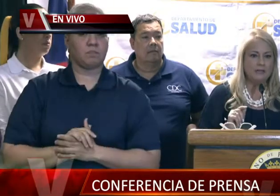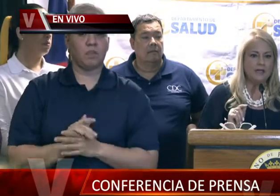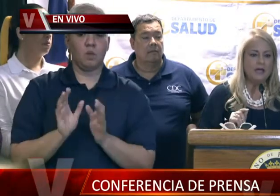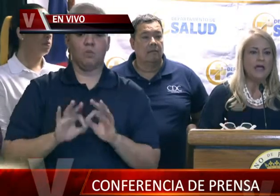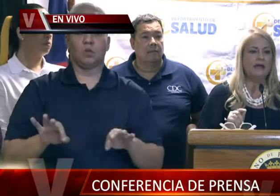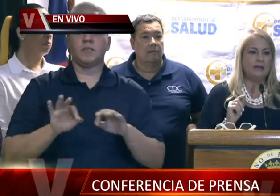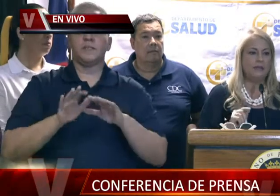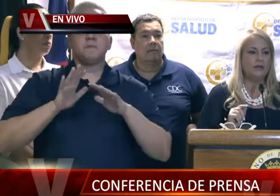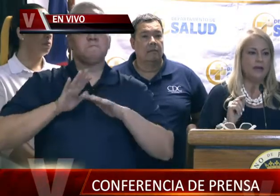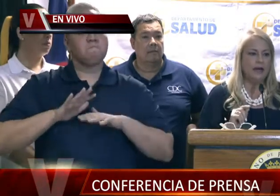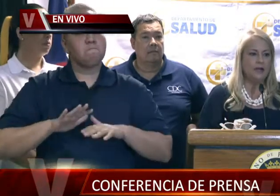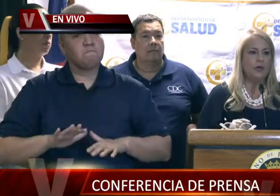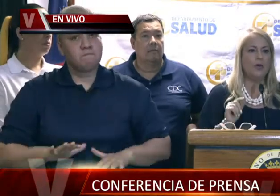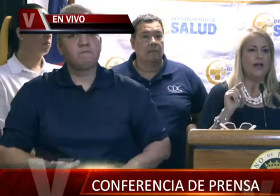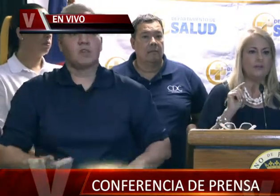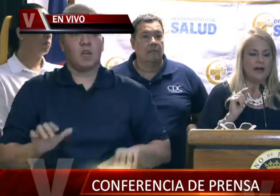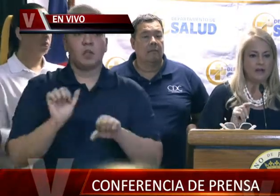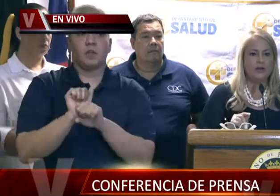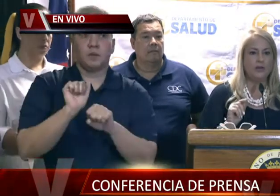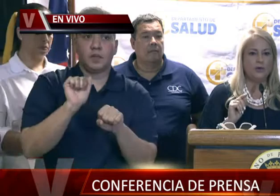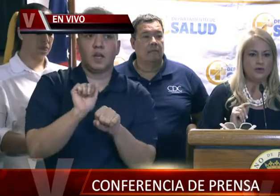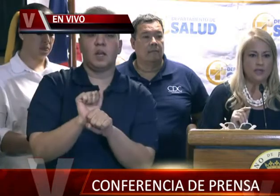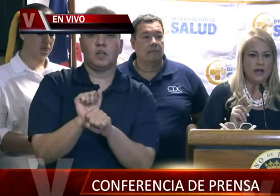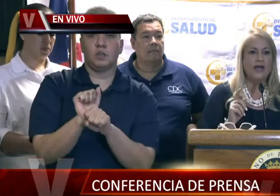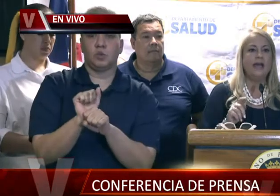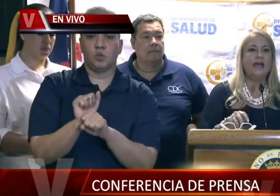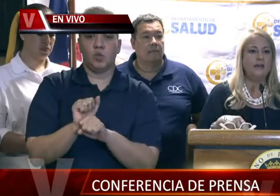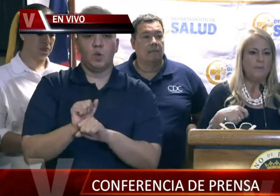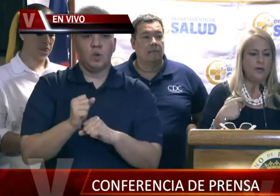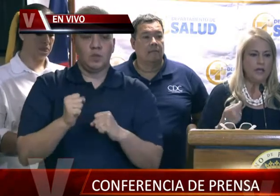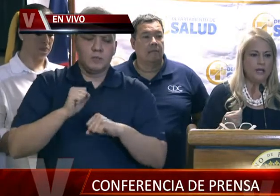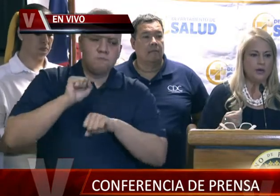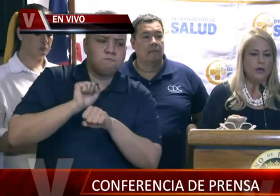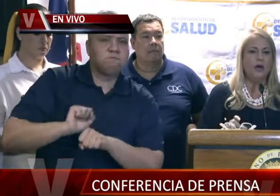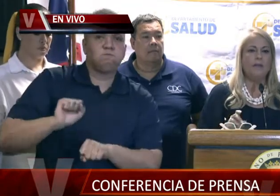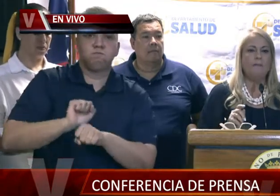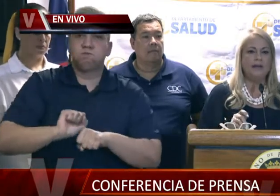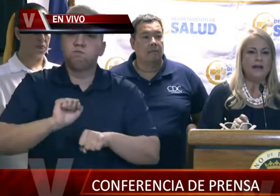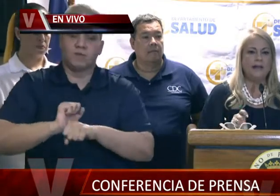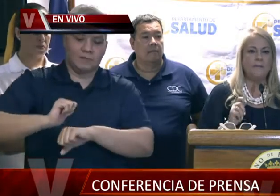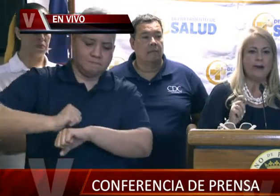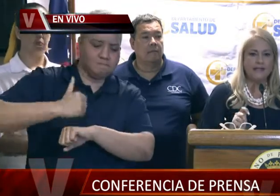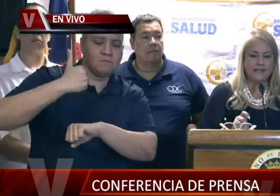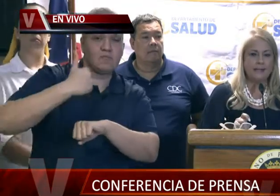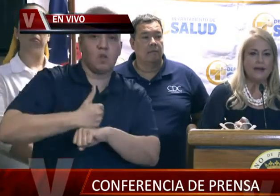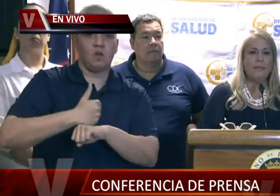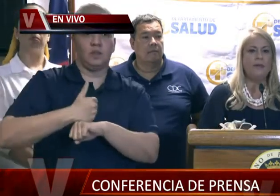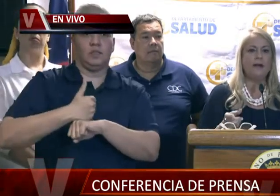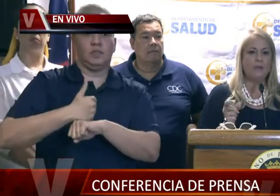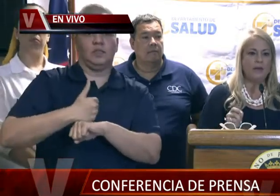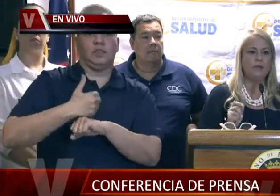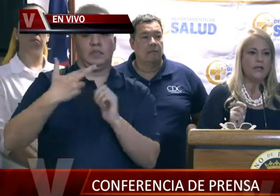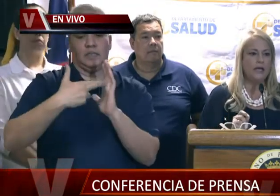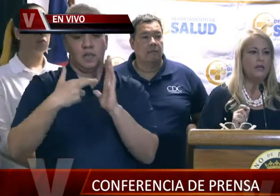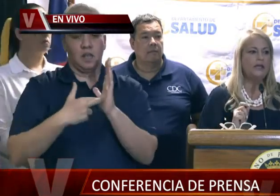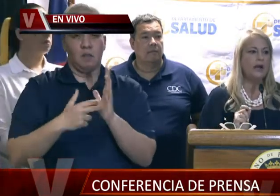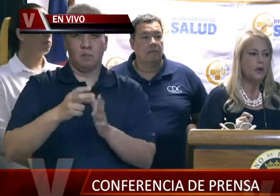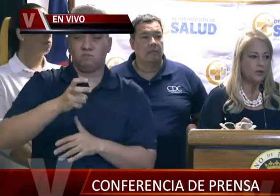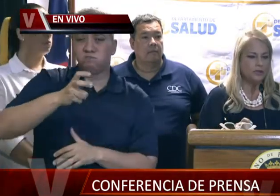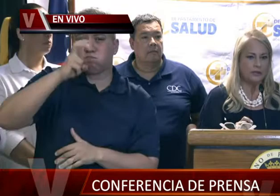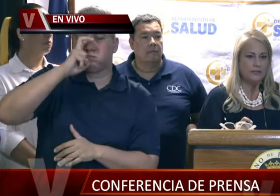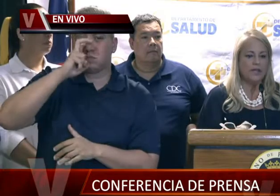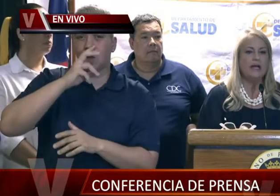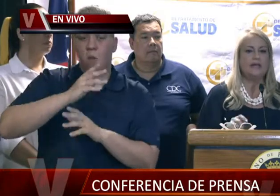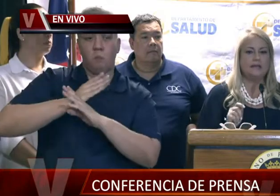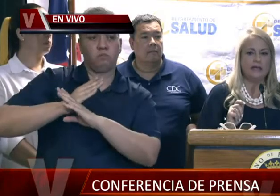la calma. Estamos trabajando con la mayor rigurosidad, imponiendo medidas más severas para poder proteger nuestras